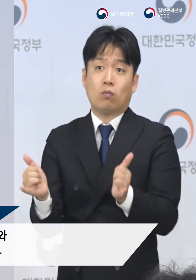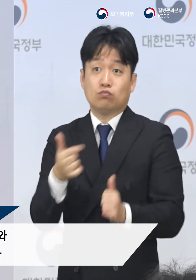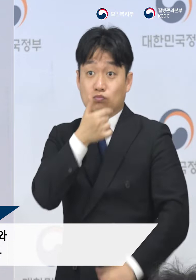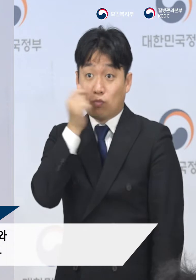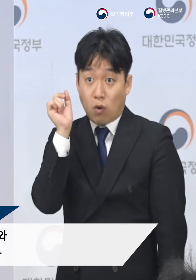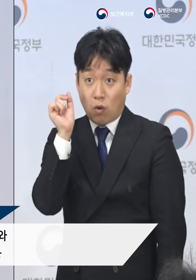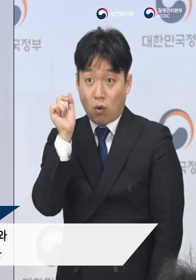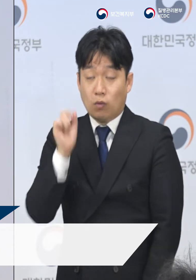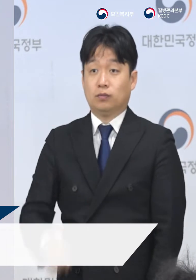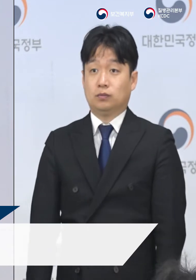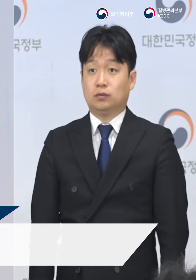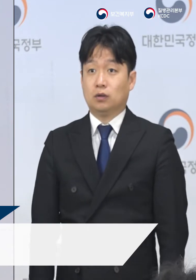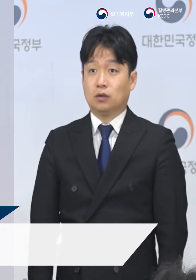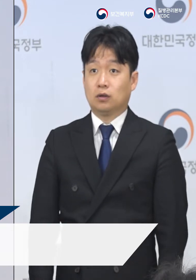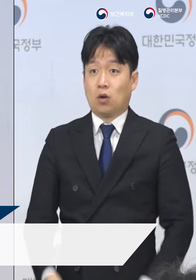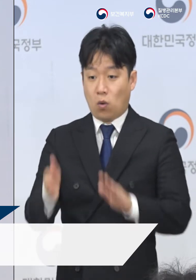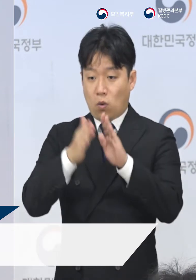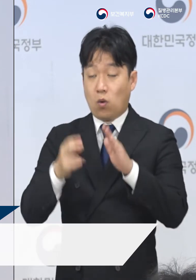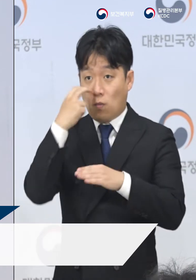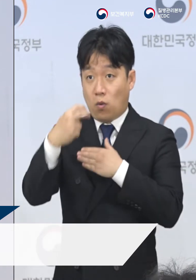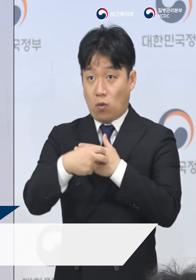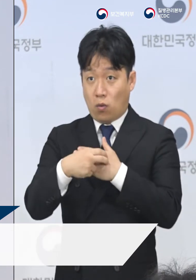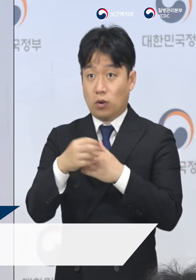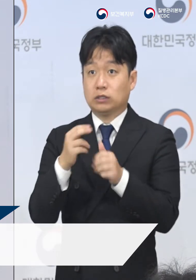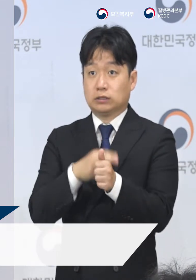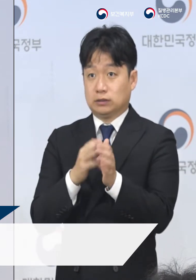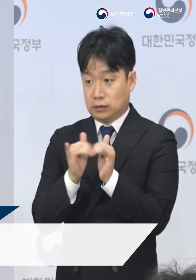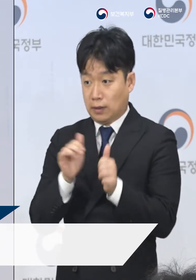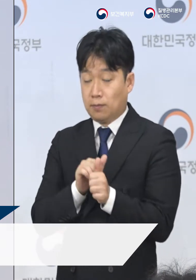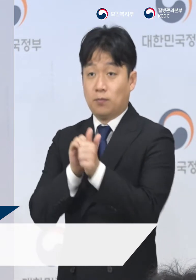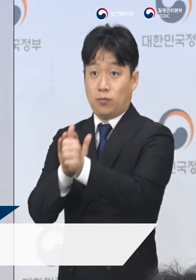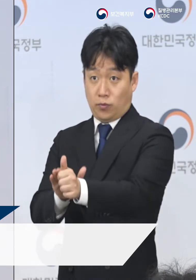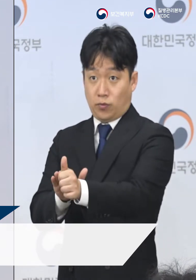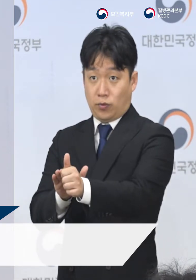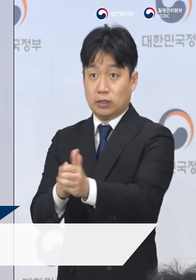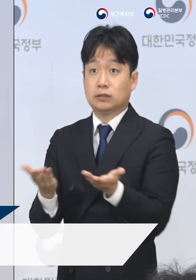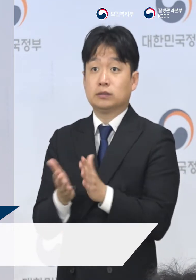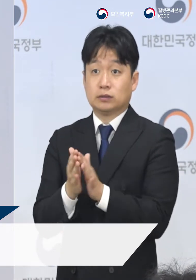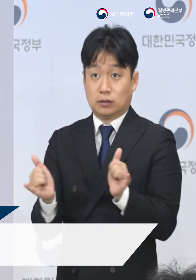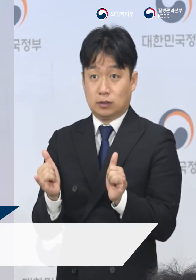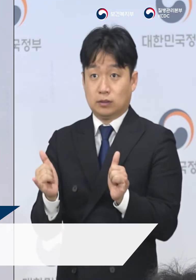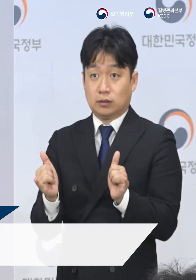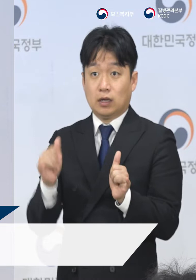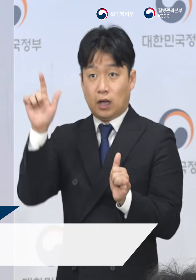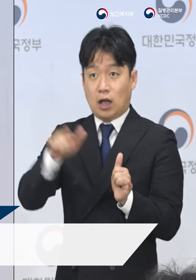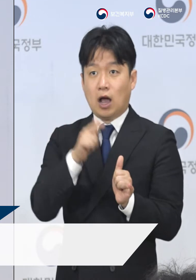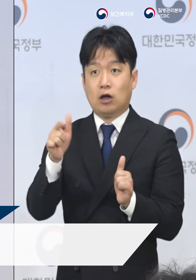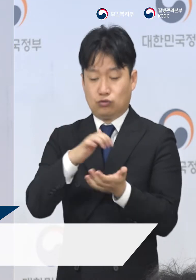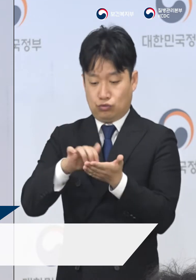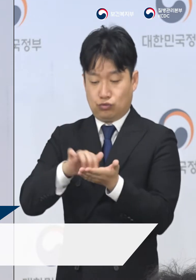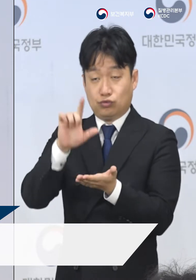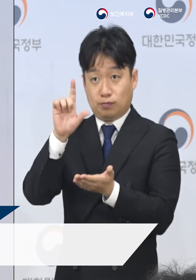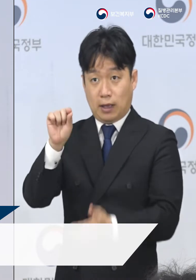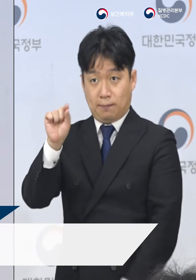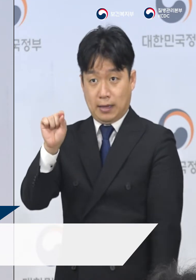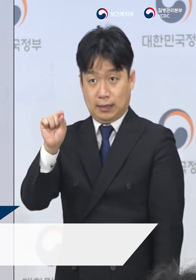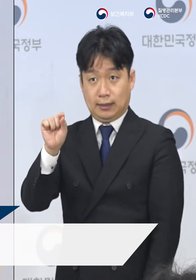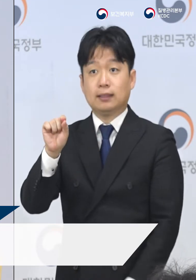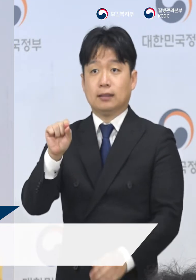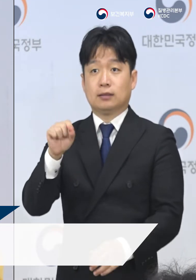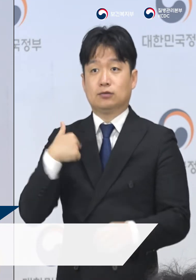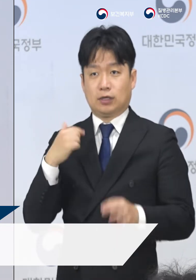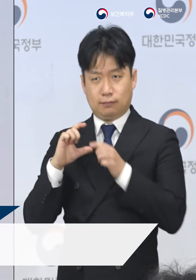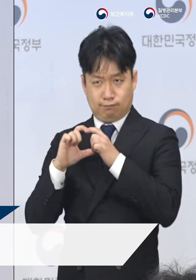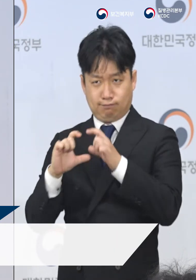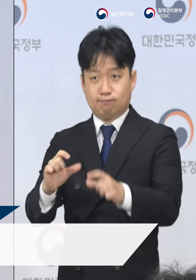부족한 지역은 공중보건 의사를 전환 배치하는 등 진단검사 역량을 1일 1만 건 이상으로 유지하겠습니다.